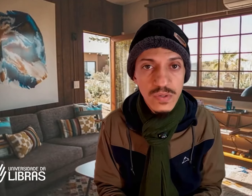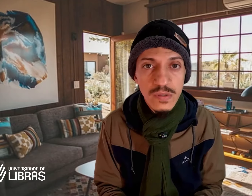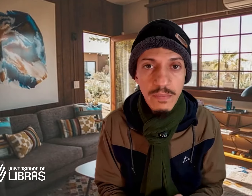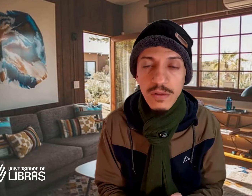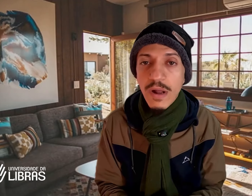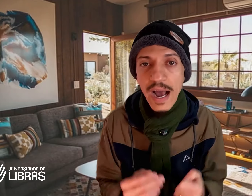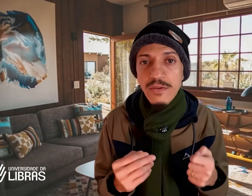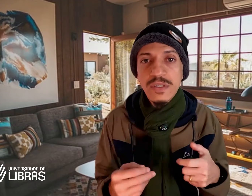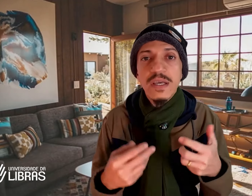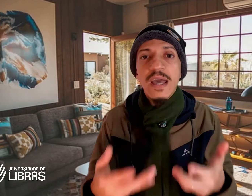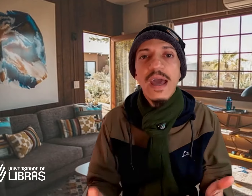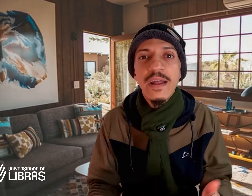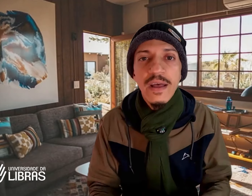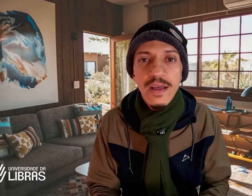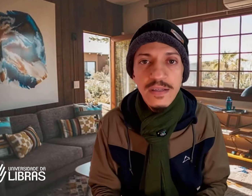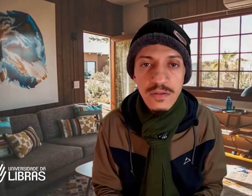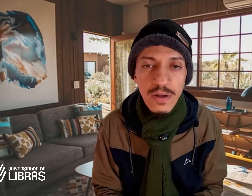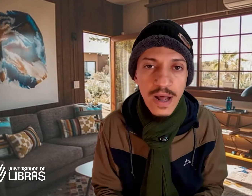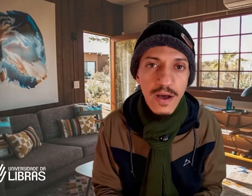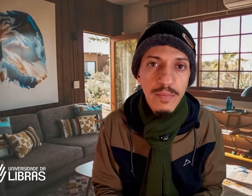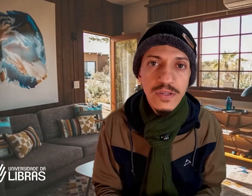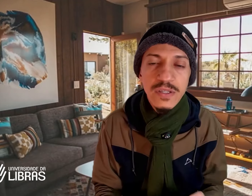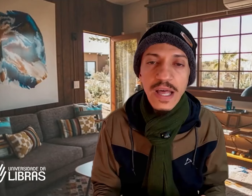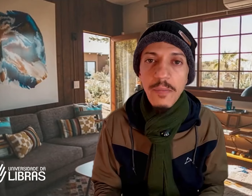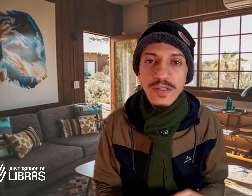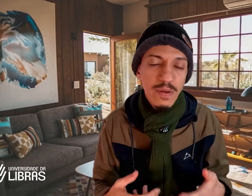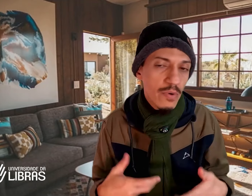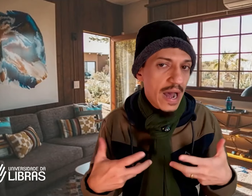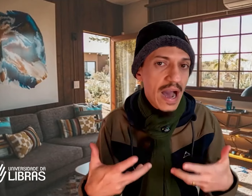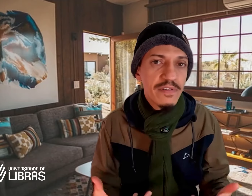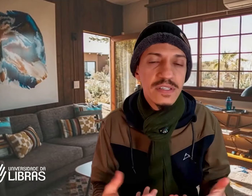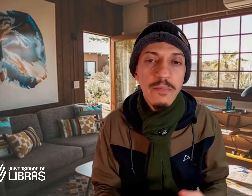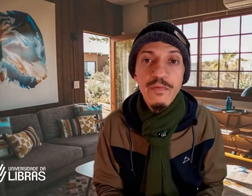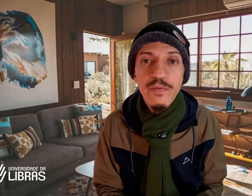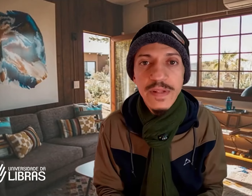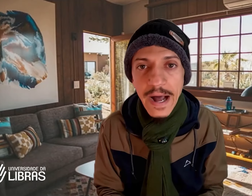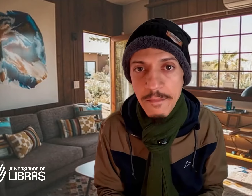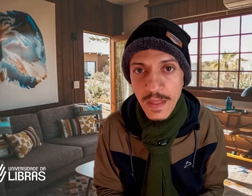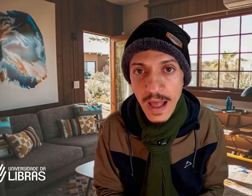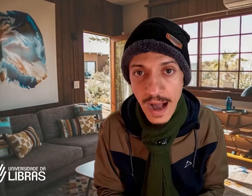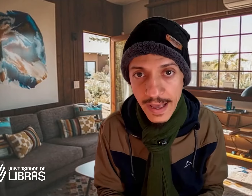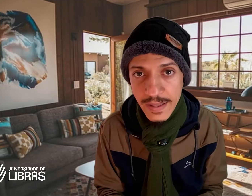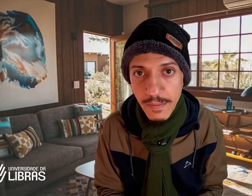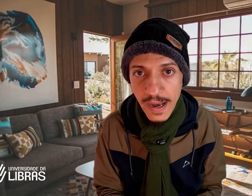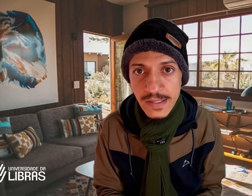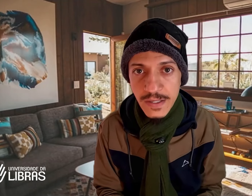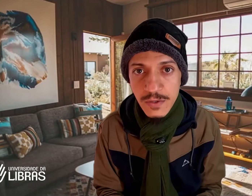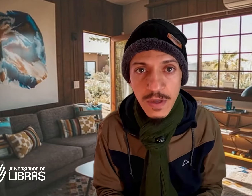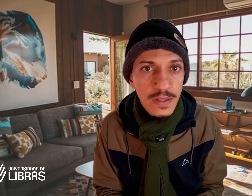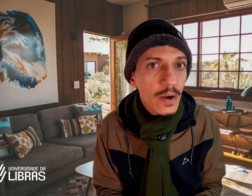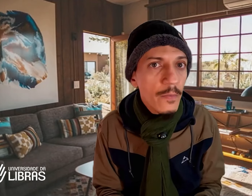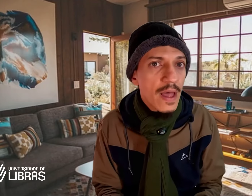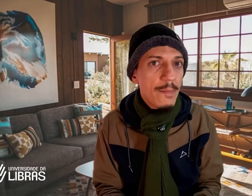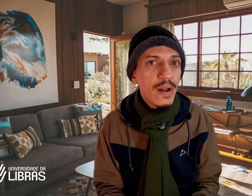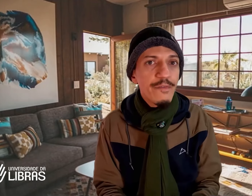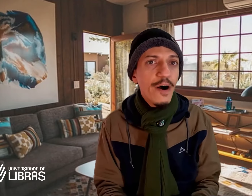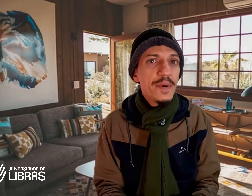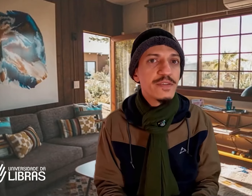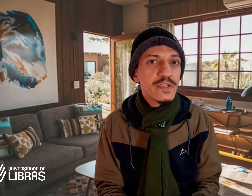mentorados, que querem se tornar realmente intérpretes memoráveis, e se aprofundar ainda mais nisso. Então, a melhor forma de você